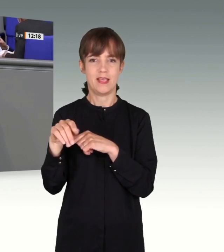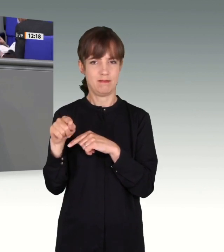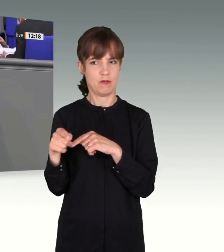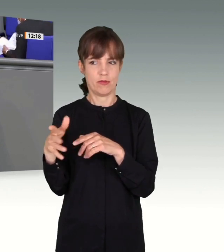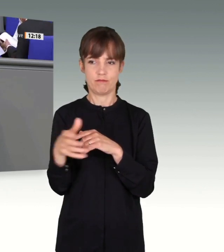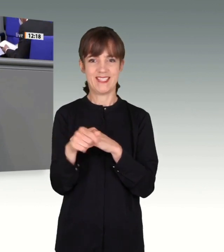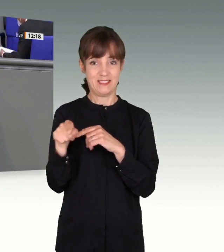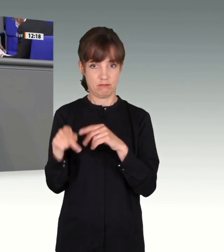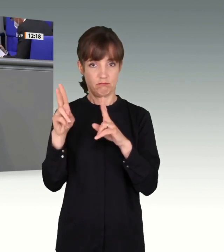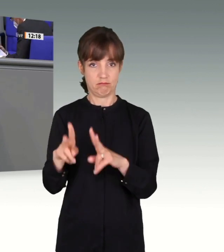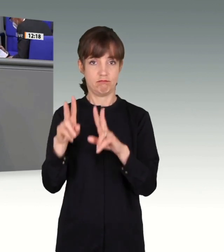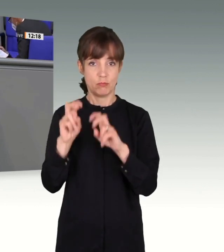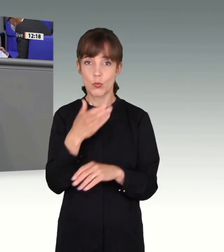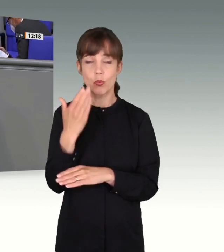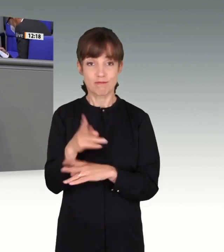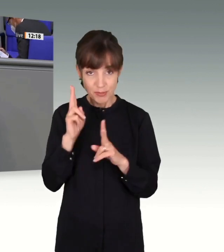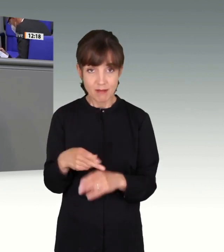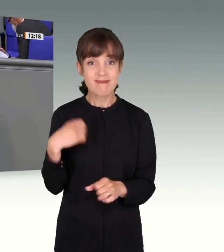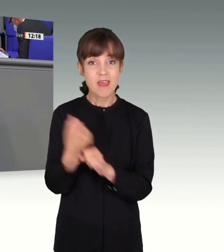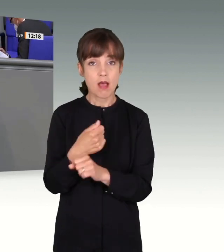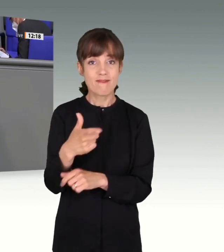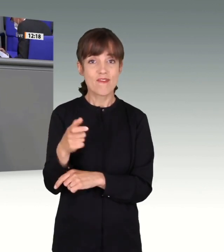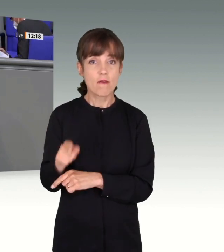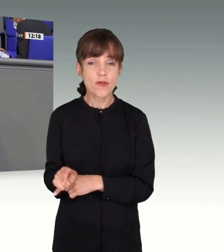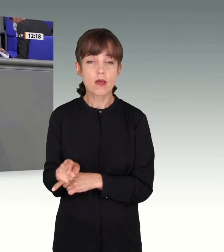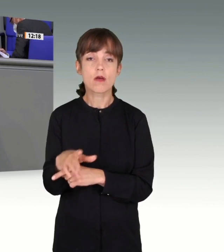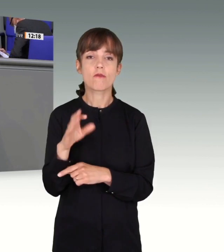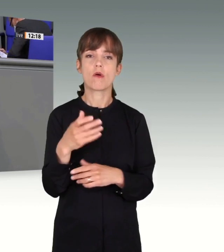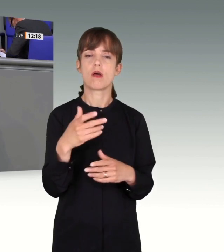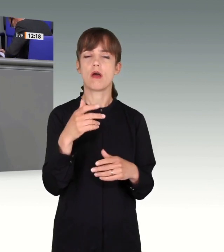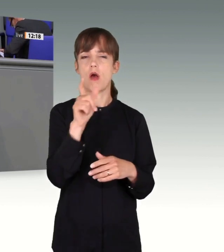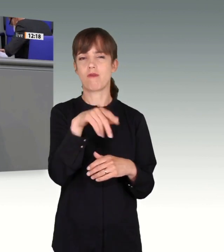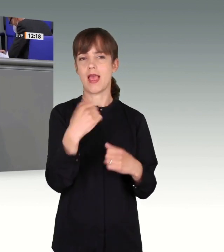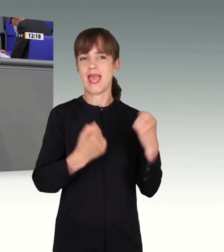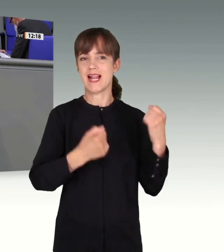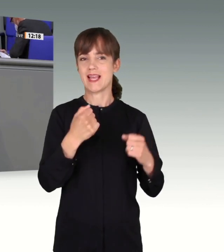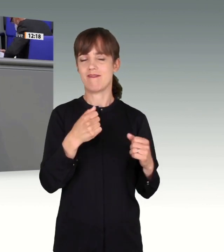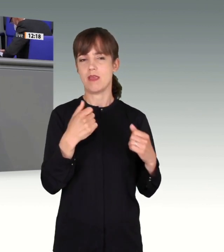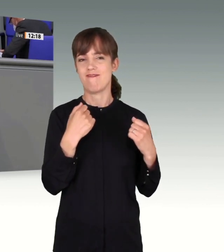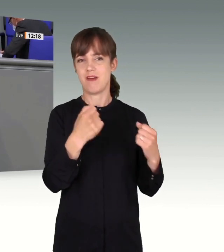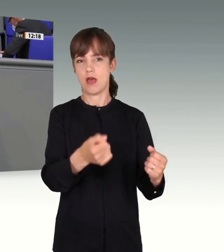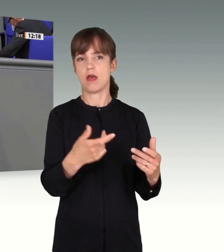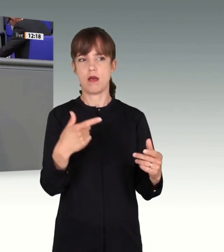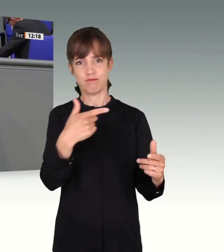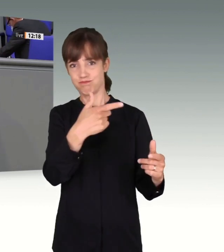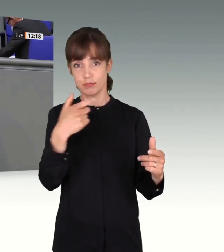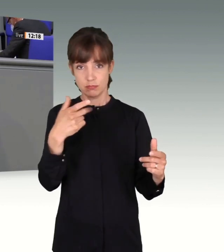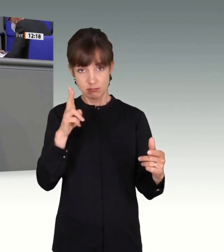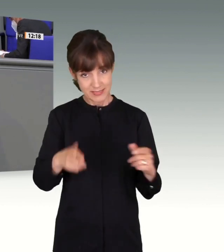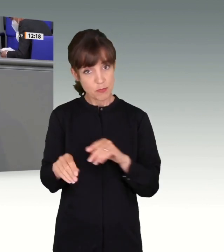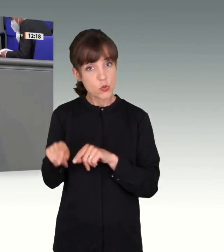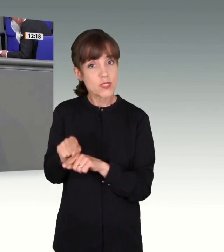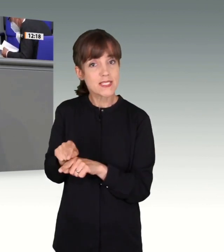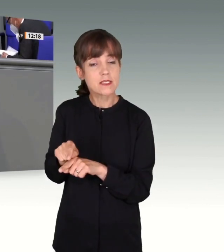die Tatwaffe, die verwendet worden ist, um den Lkw-Fahrer am Friedrich-Kause-Ufer zu erschießen? Es stellt sich die